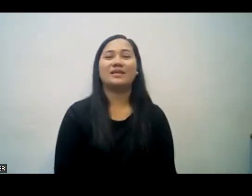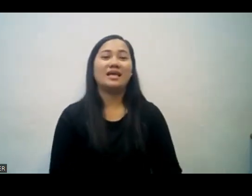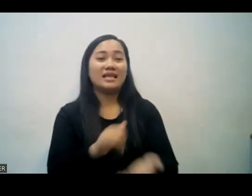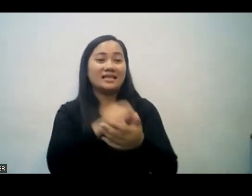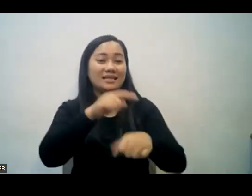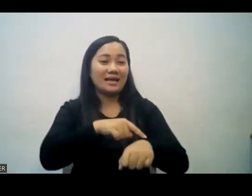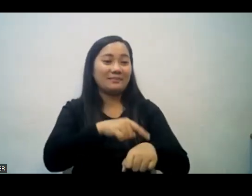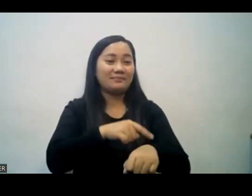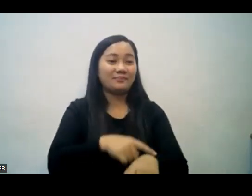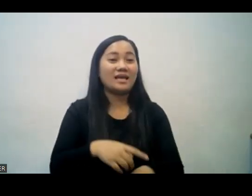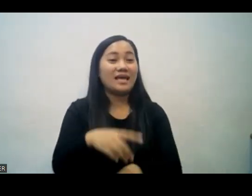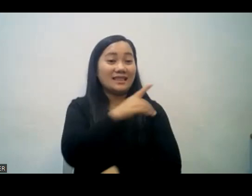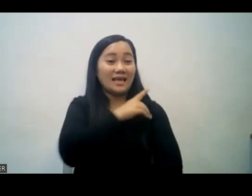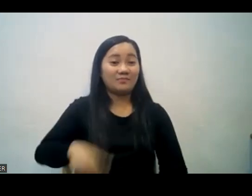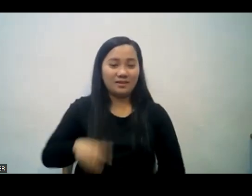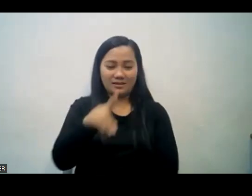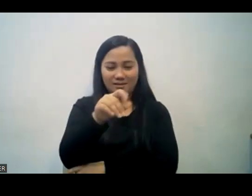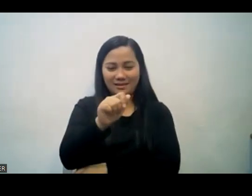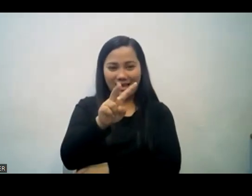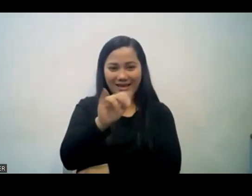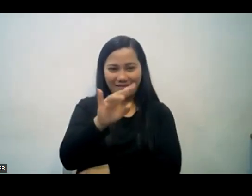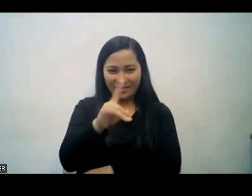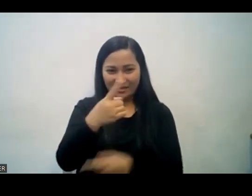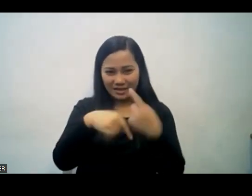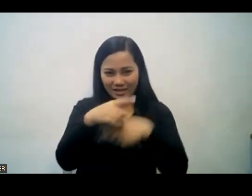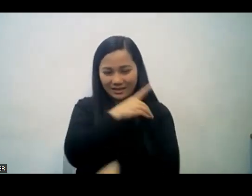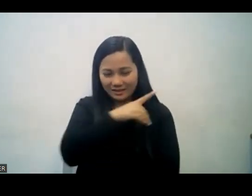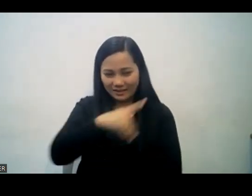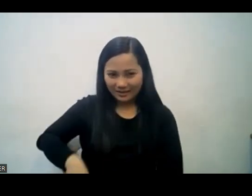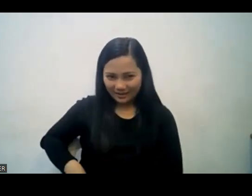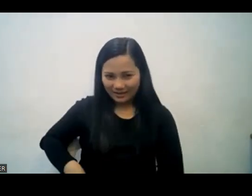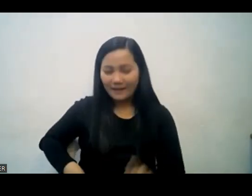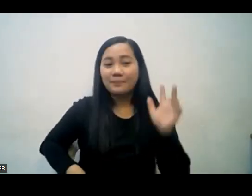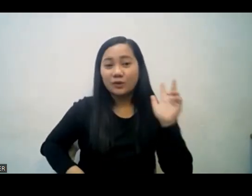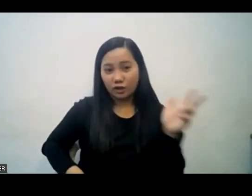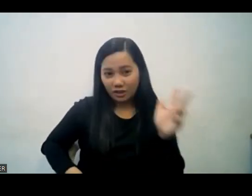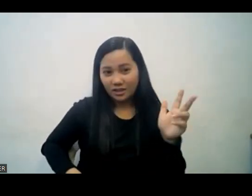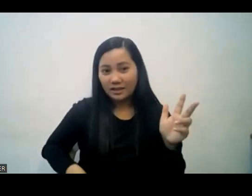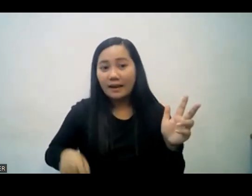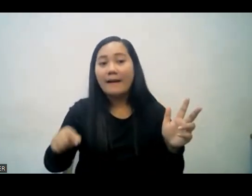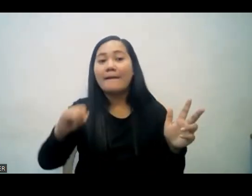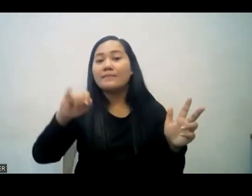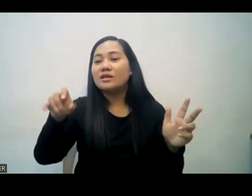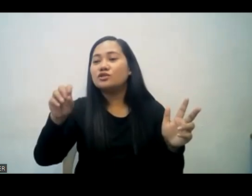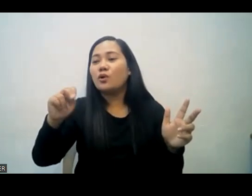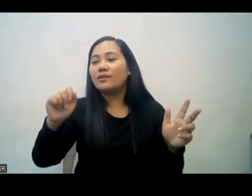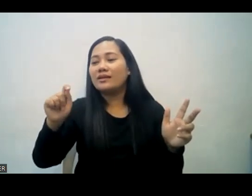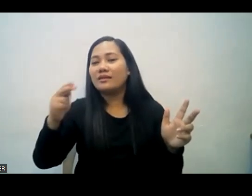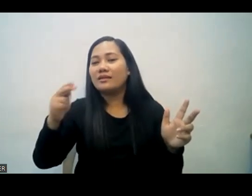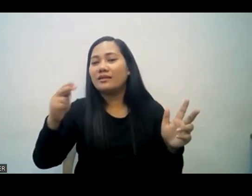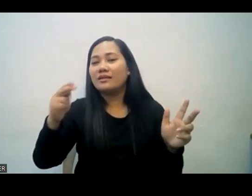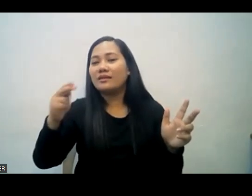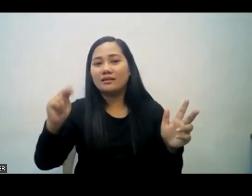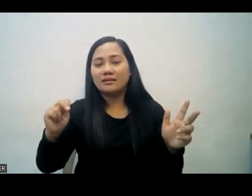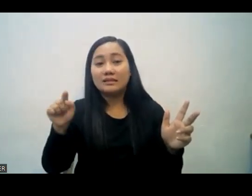old so Jonathan was 80 and David was 30 so 50 kaya yung gap po nila ay